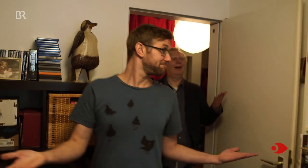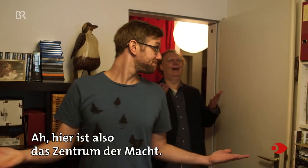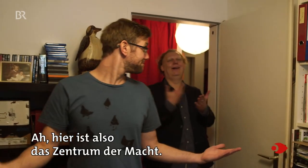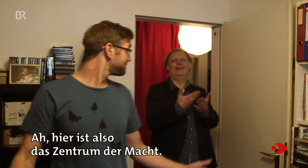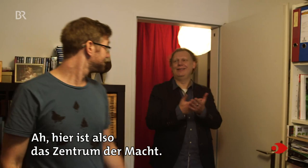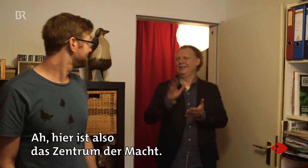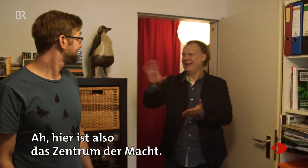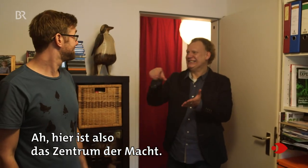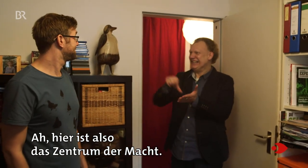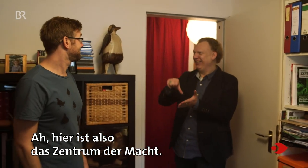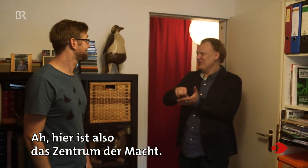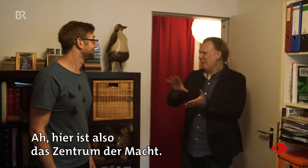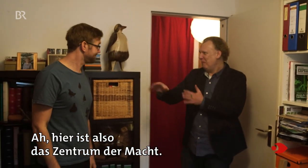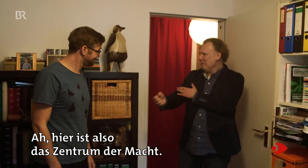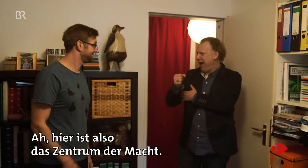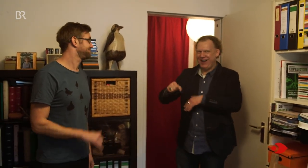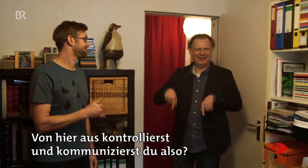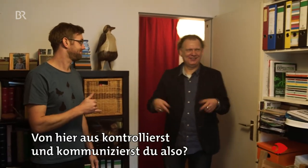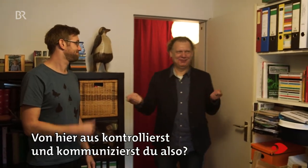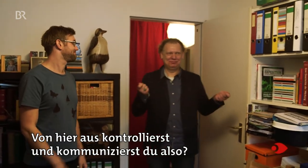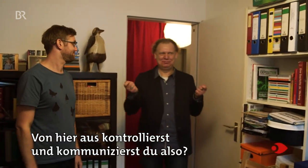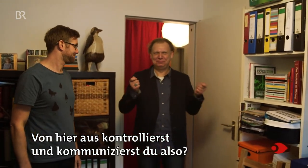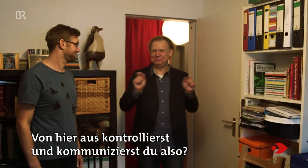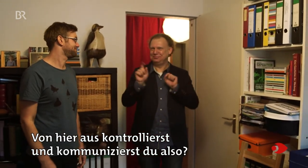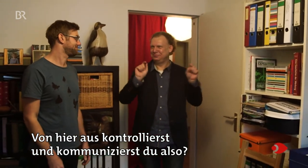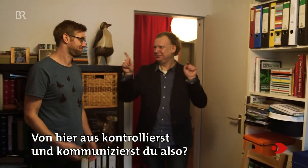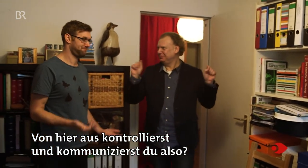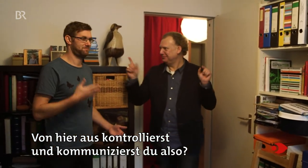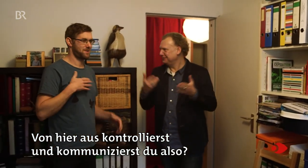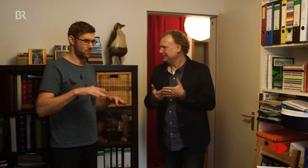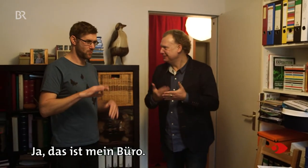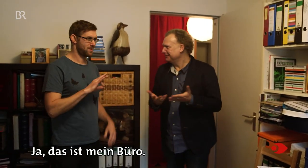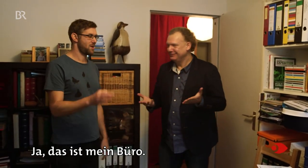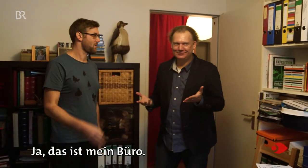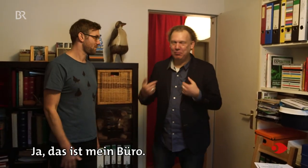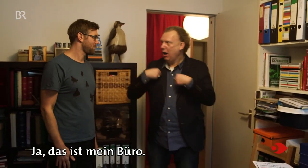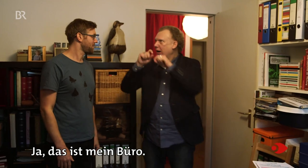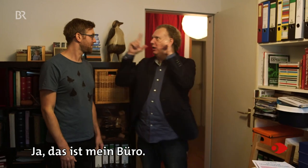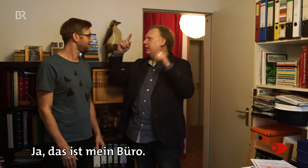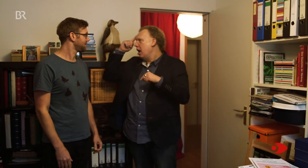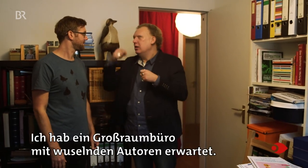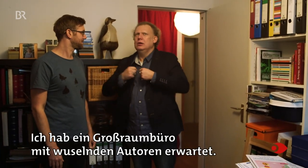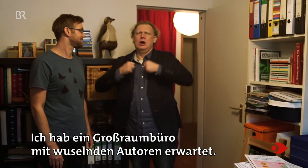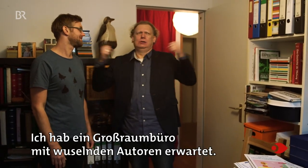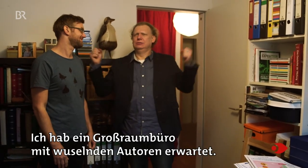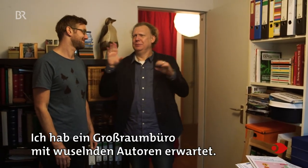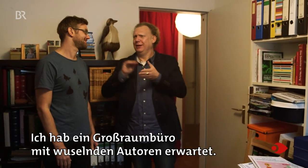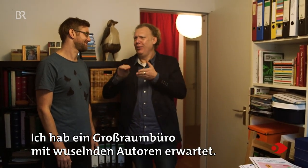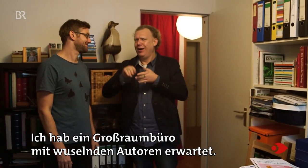Ah, hier ist also das Zentrum der Macht. Von hier aus kontrollierst und kommunizierst du also? Ja, das ist mein Büro. Ich habe ein Großraumbüro mit